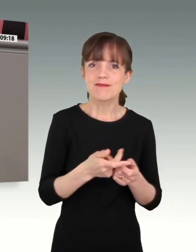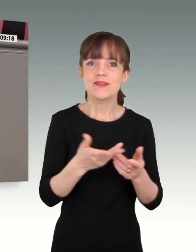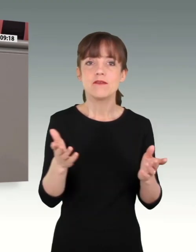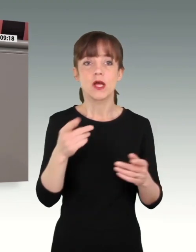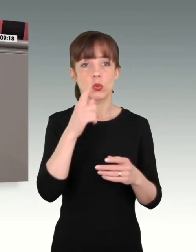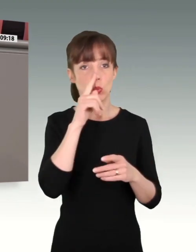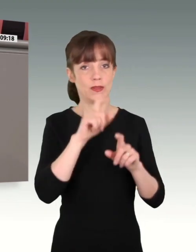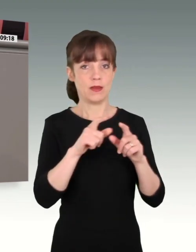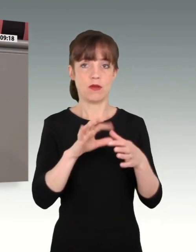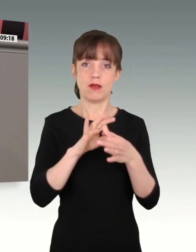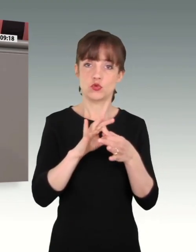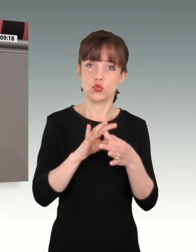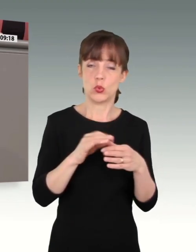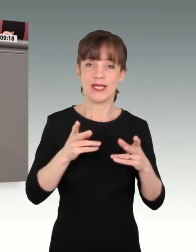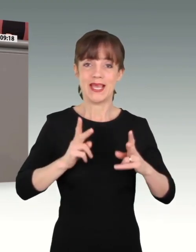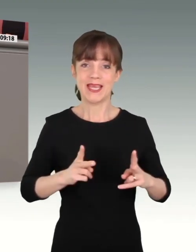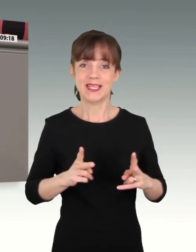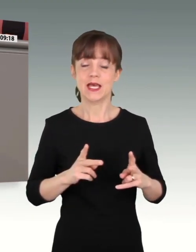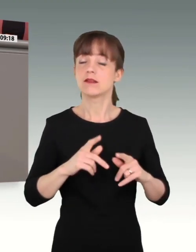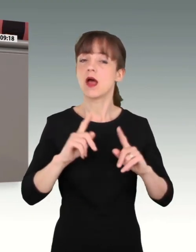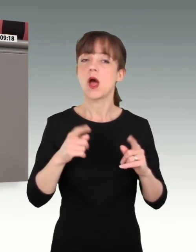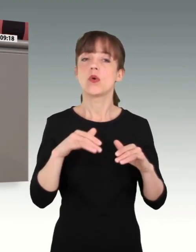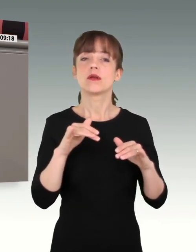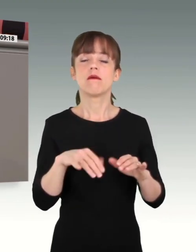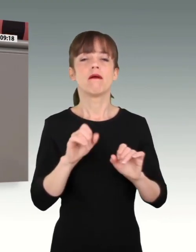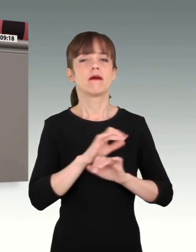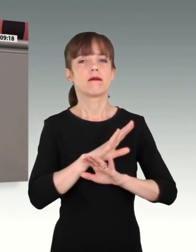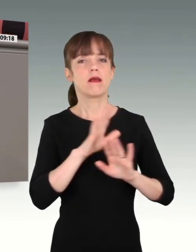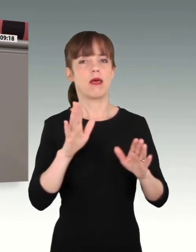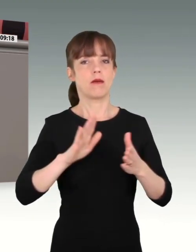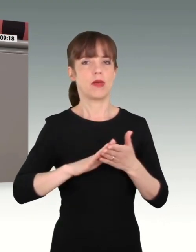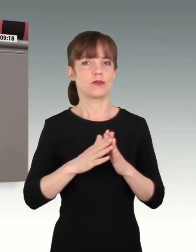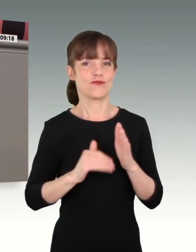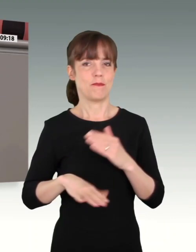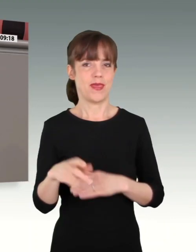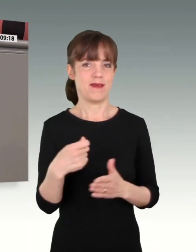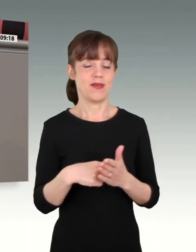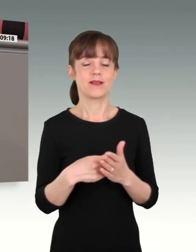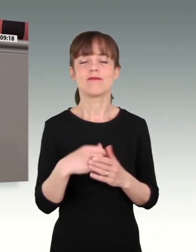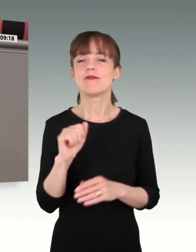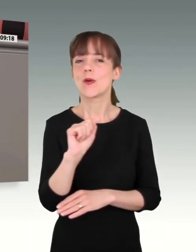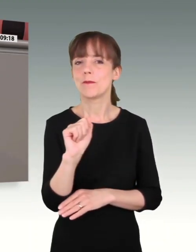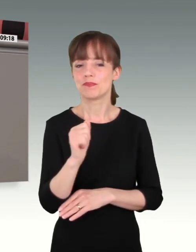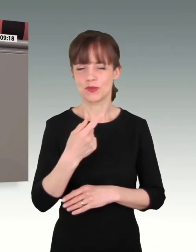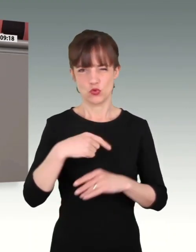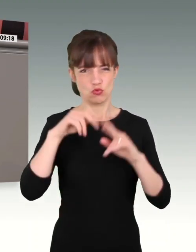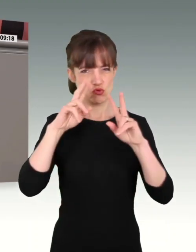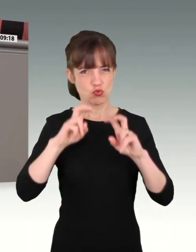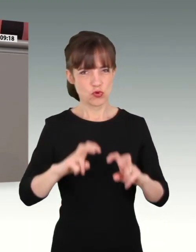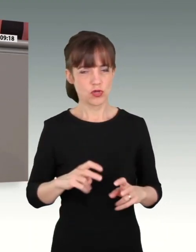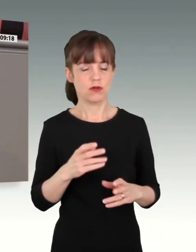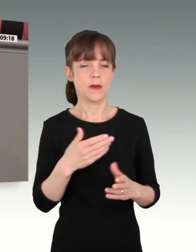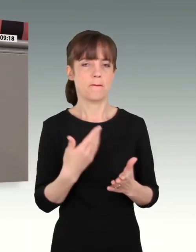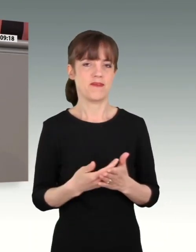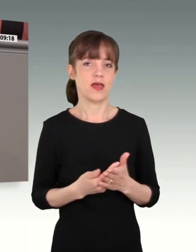der Gerechtigkeit. Sie bietet auch einen ganz klaren praktischen Mehrwert. Denn Studien zeigen, diverse Teams